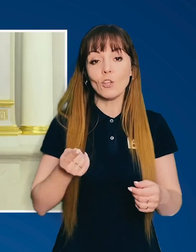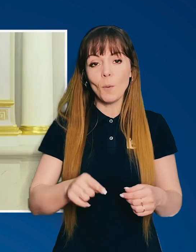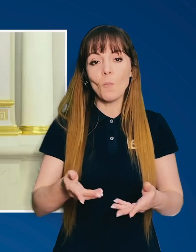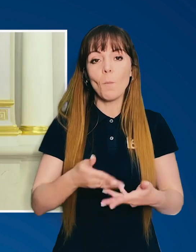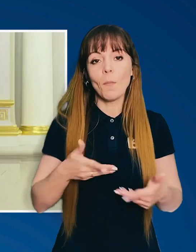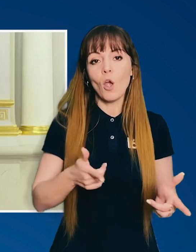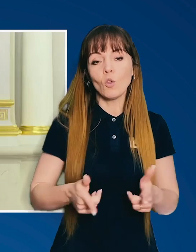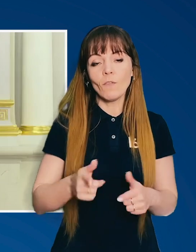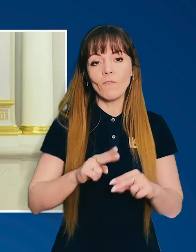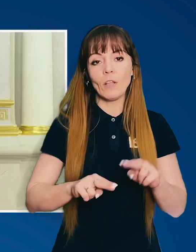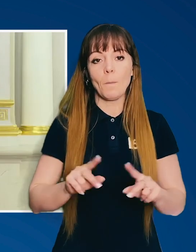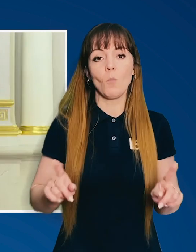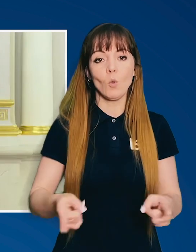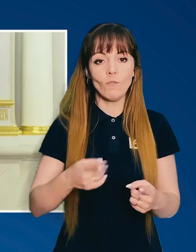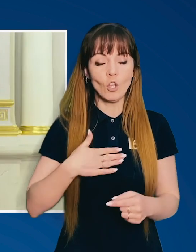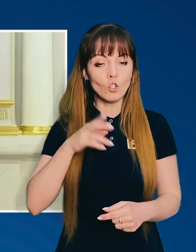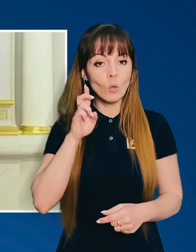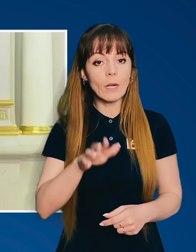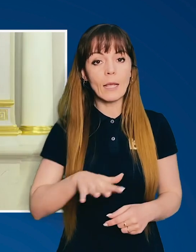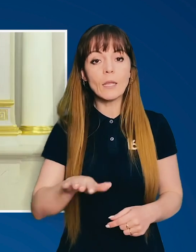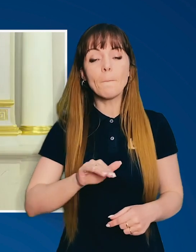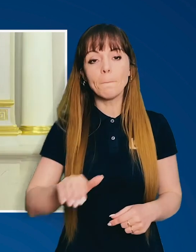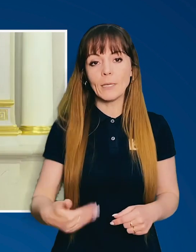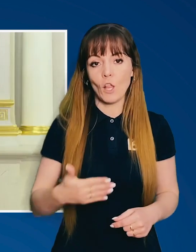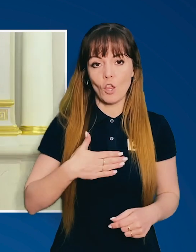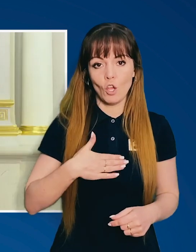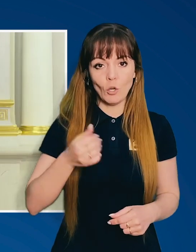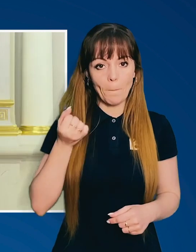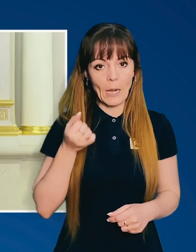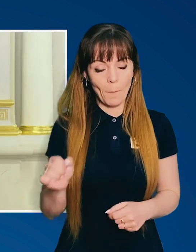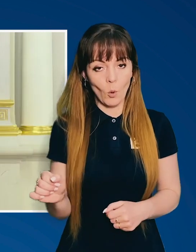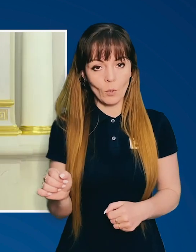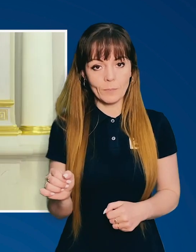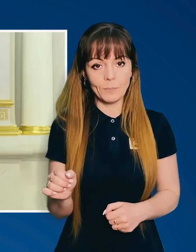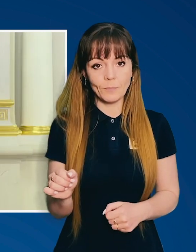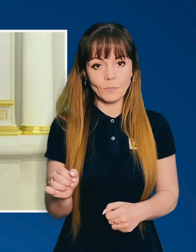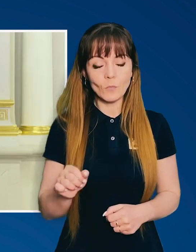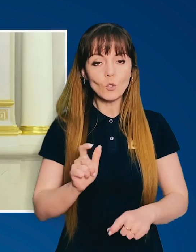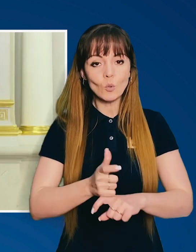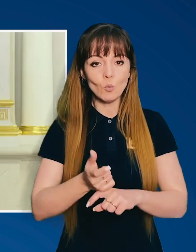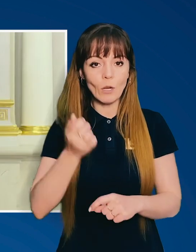тому ми вже готуємося до відбудови нашої країни після нашої перемоги.